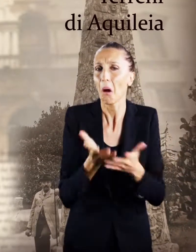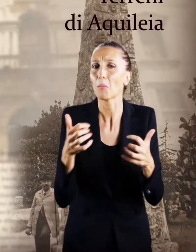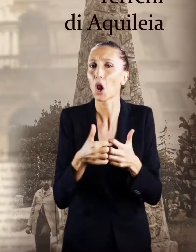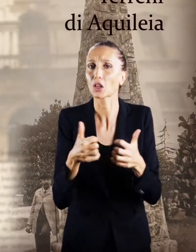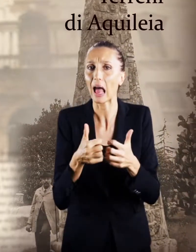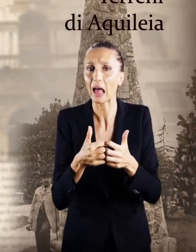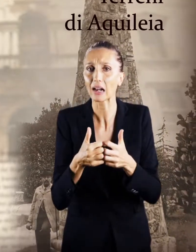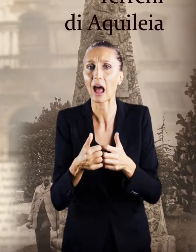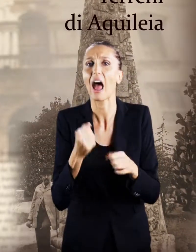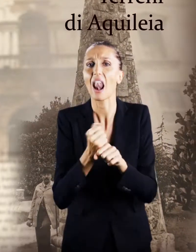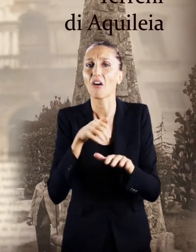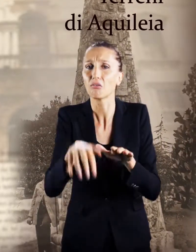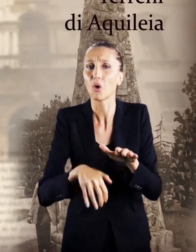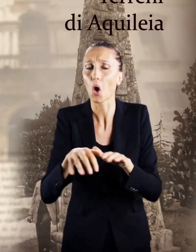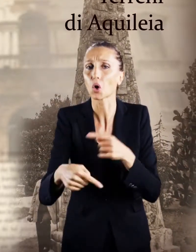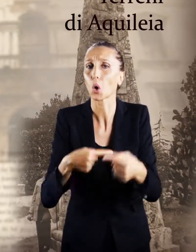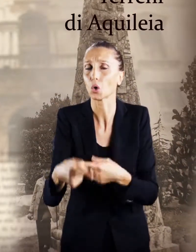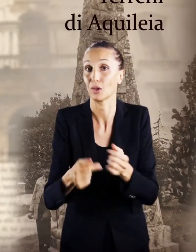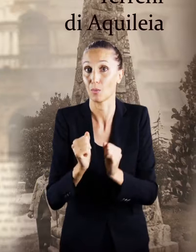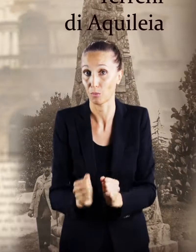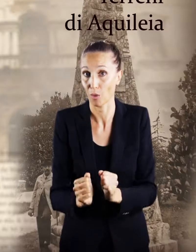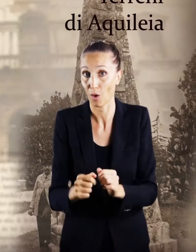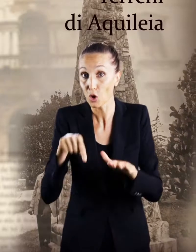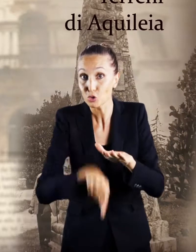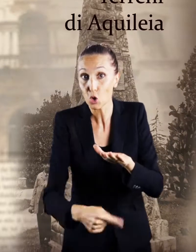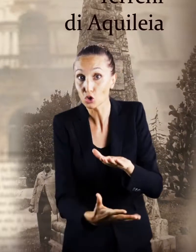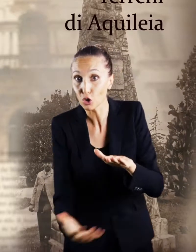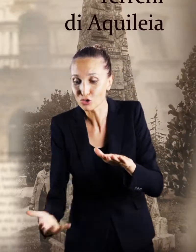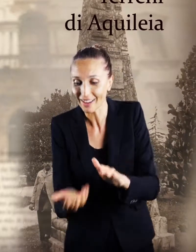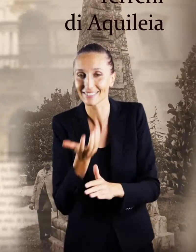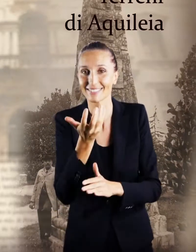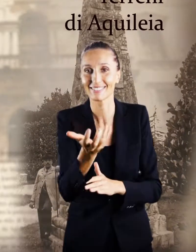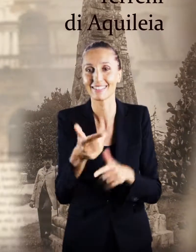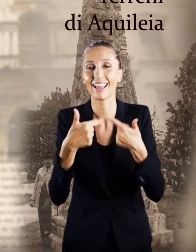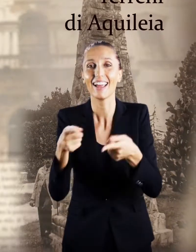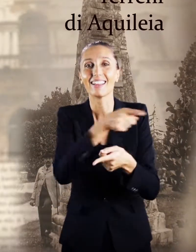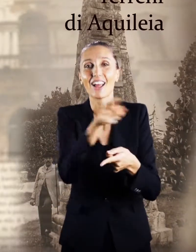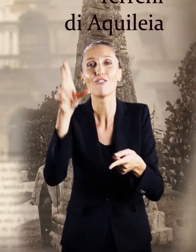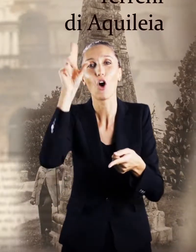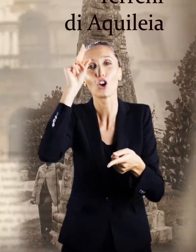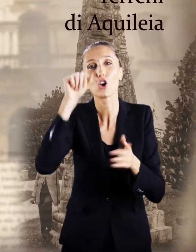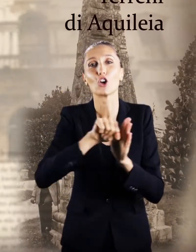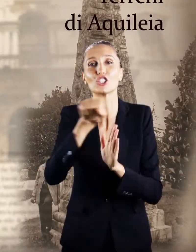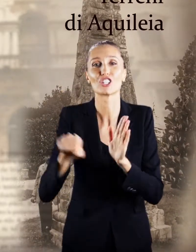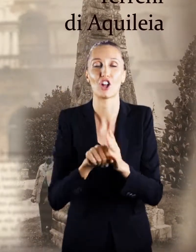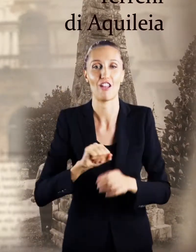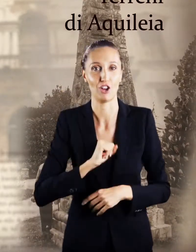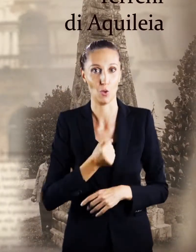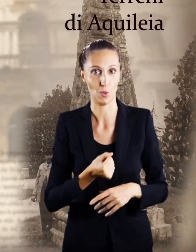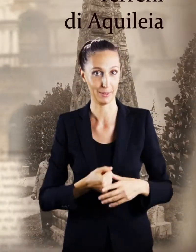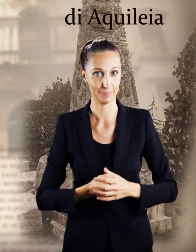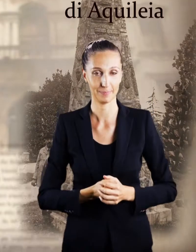almeno quella classica terra e pescare quegli oggetti che potessero illustrare la storia del nostro Friuli.